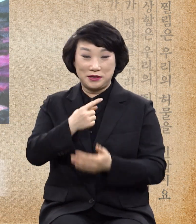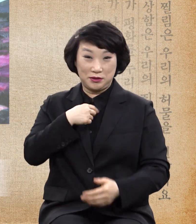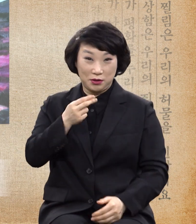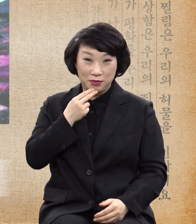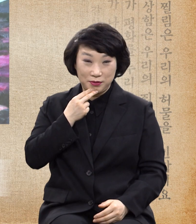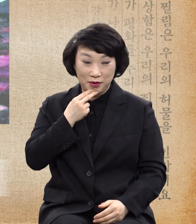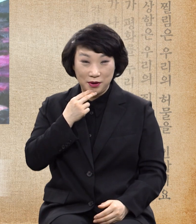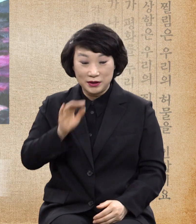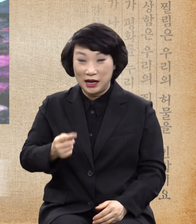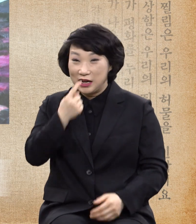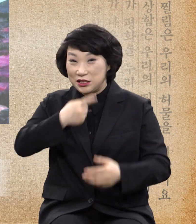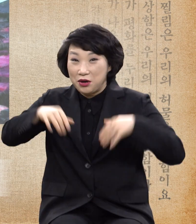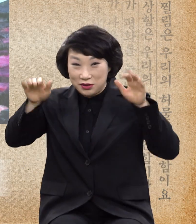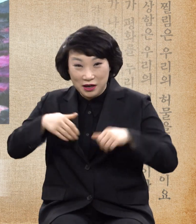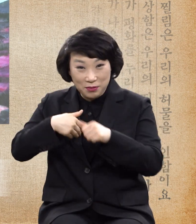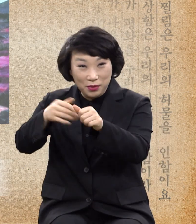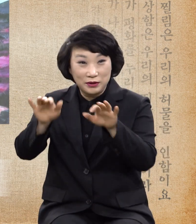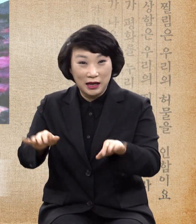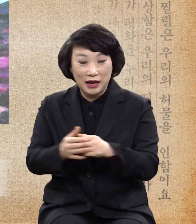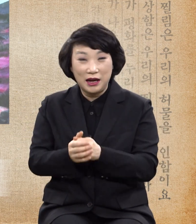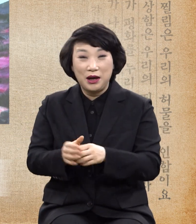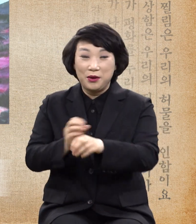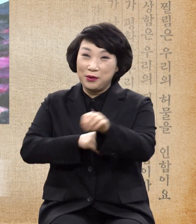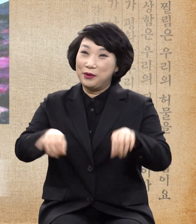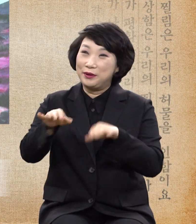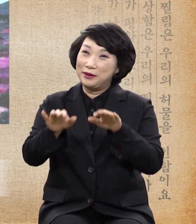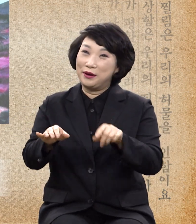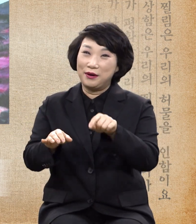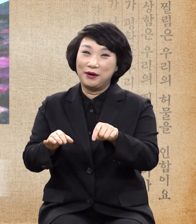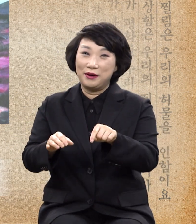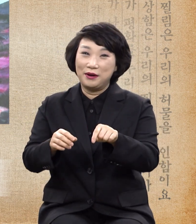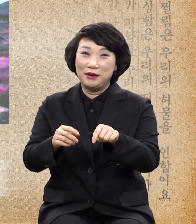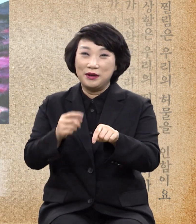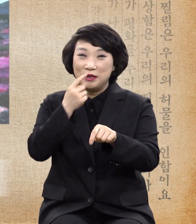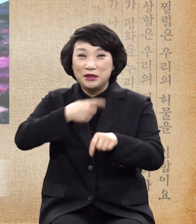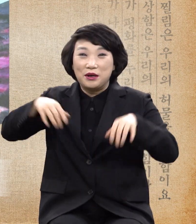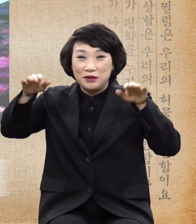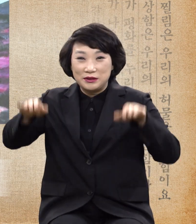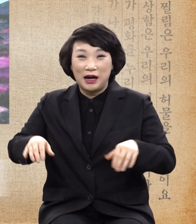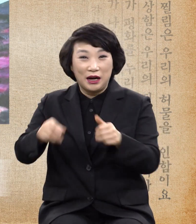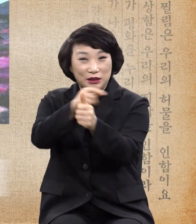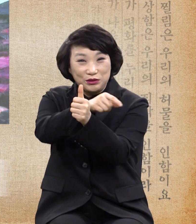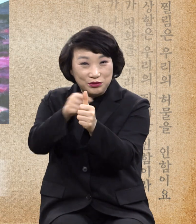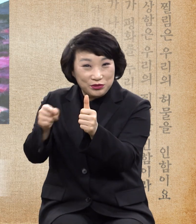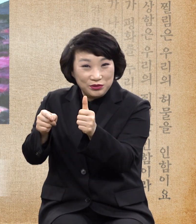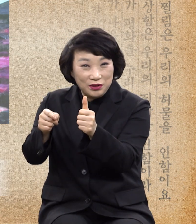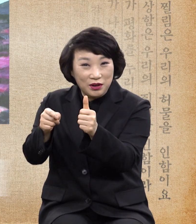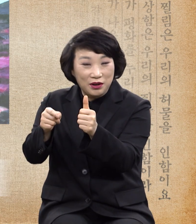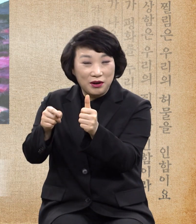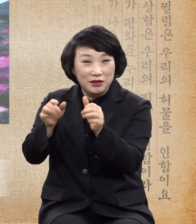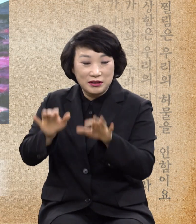보내서 천사를 차라리 죽여서 우리를